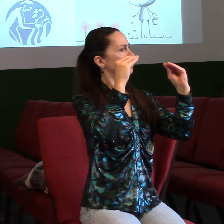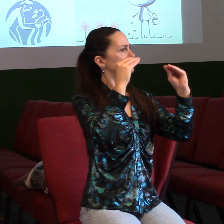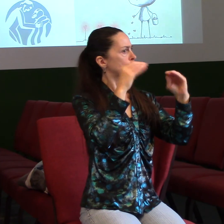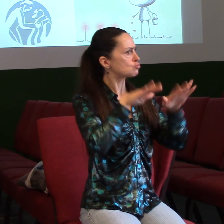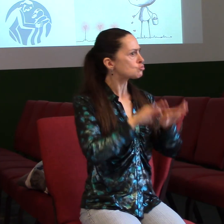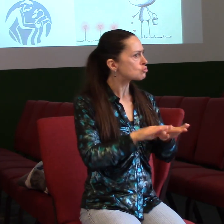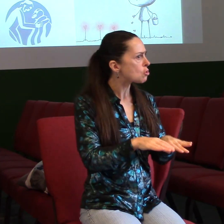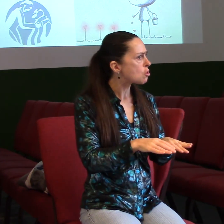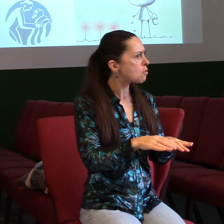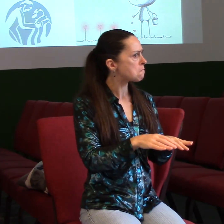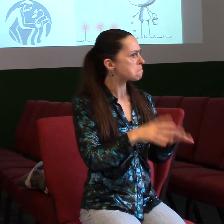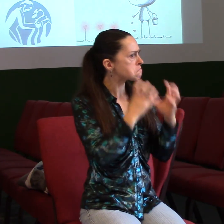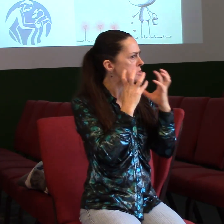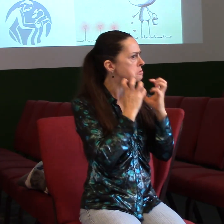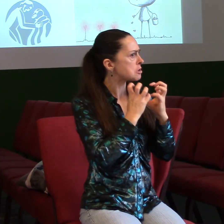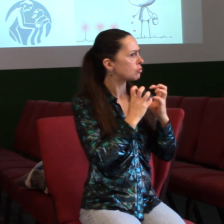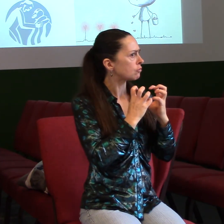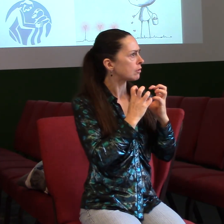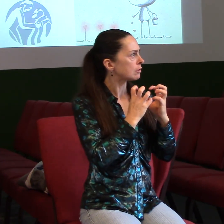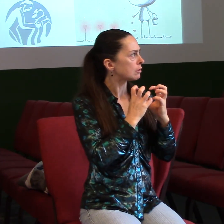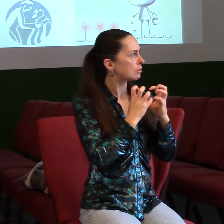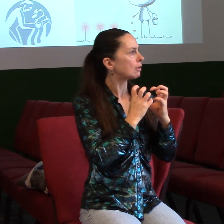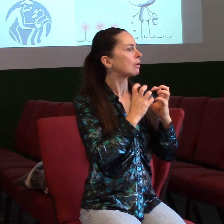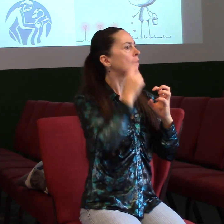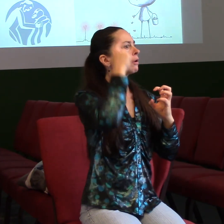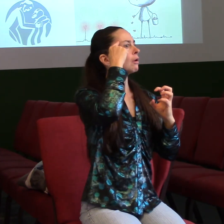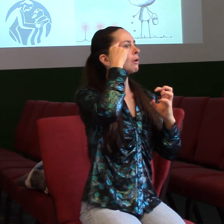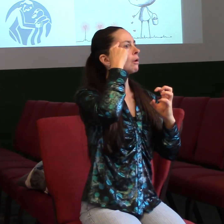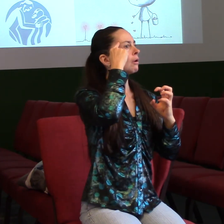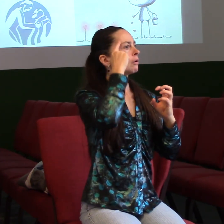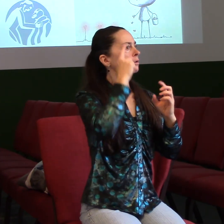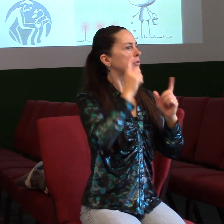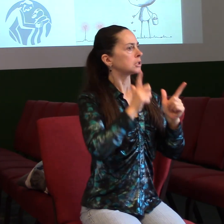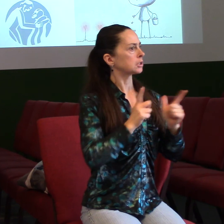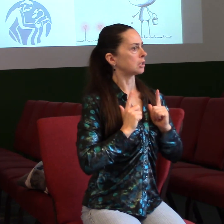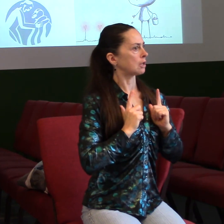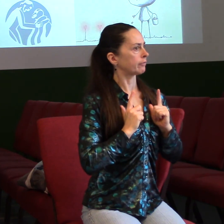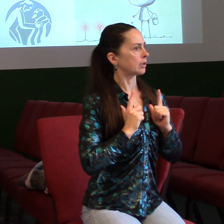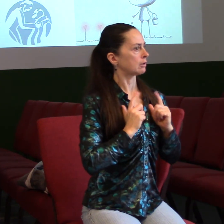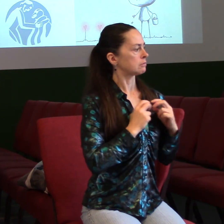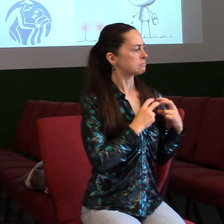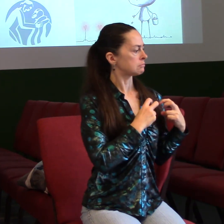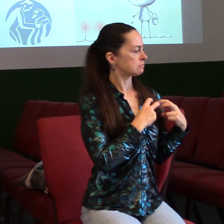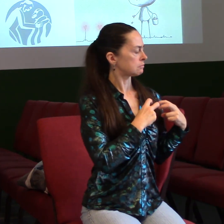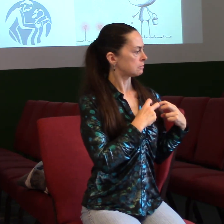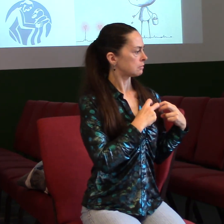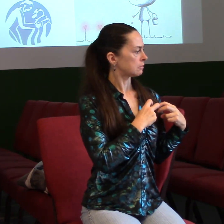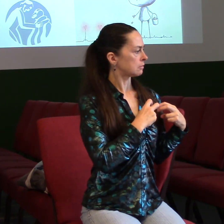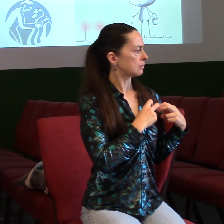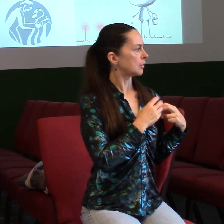A v tu chvíli jsem se zastavil a poskoumal jsem svoje srdce. A zjistil jsem, že prostě jsem neodpustil nějakým lidem.